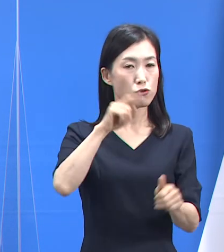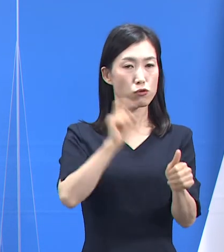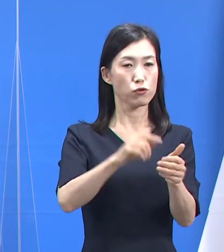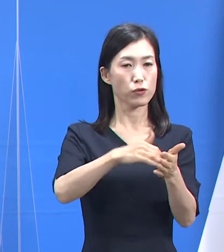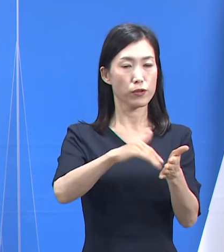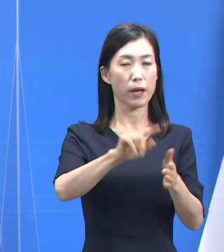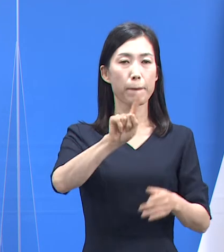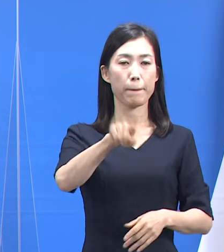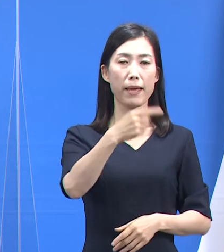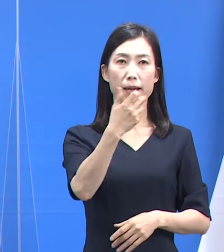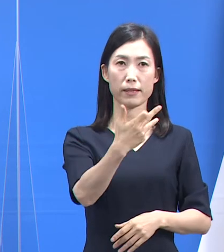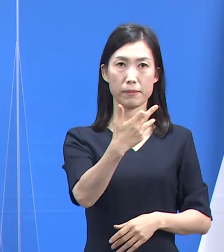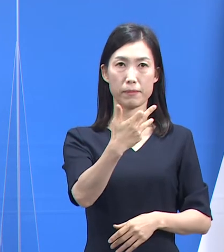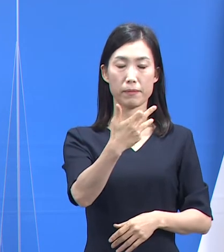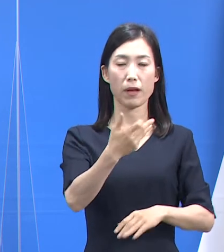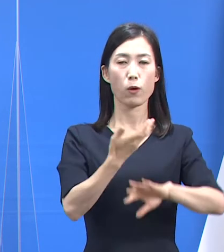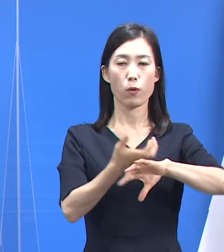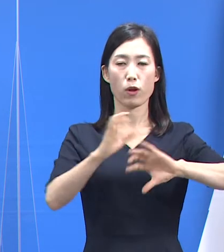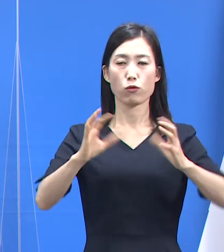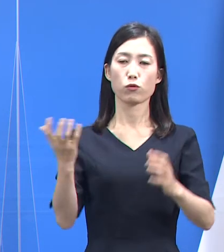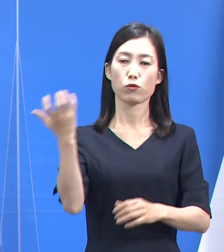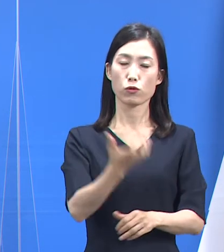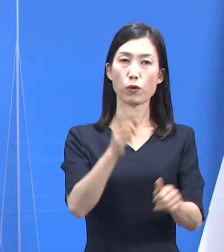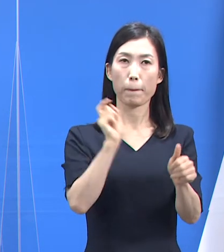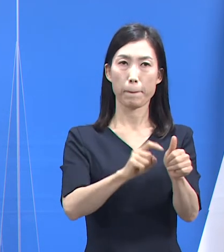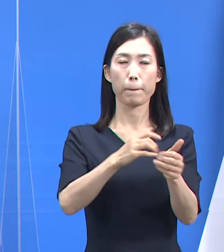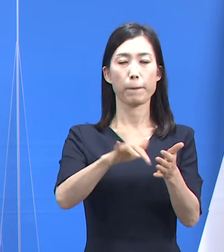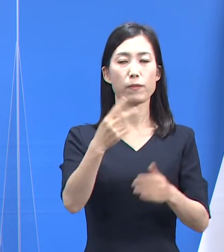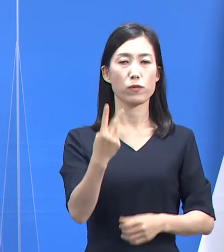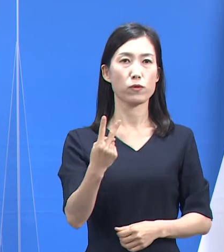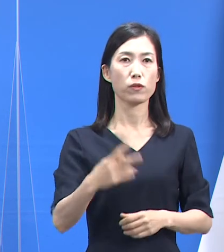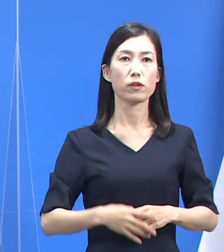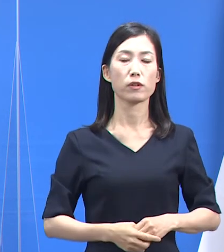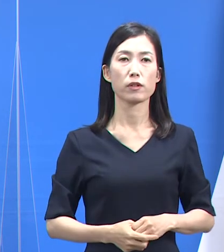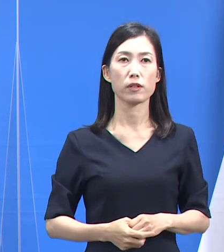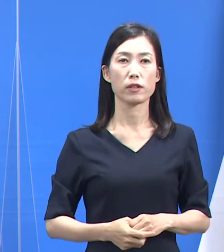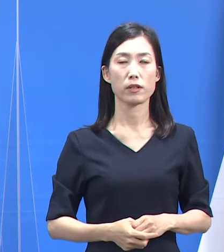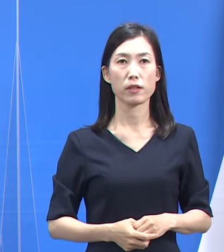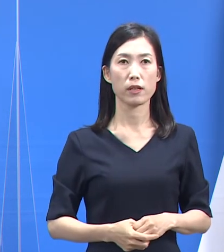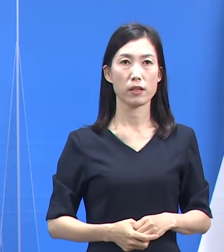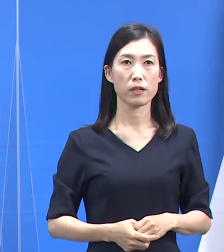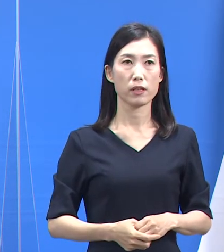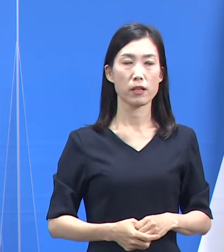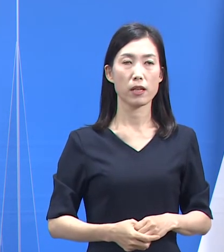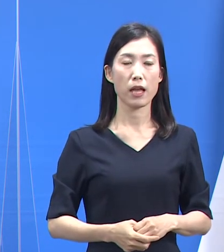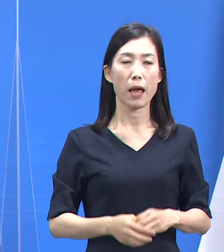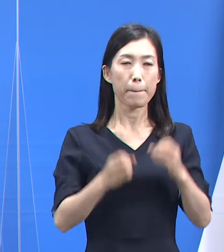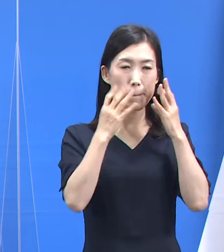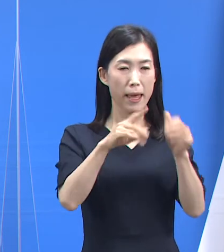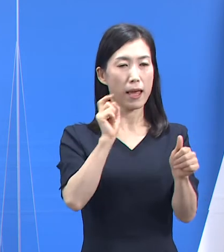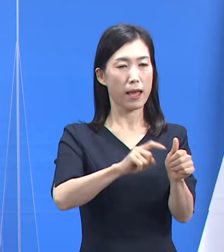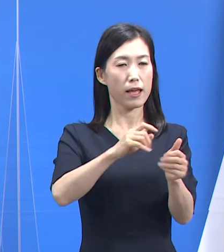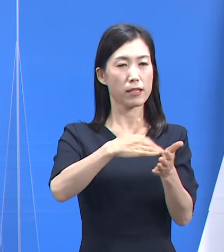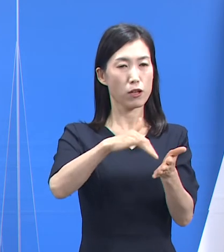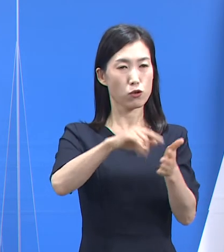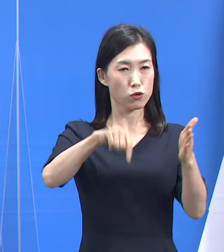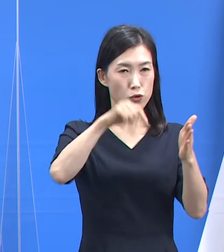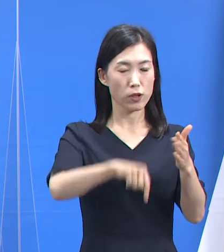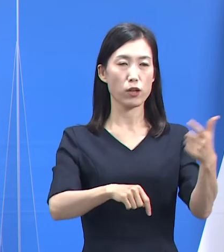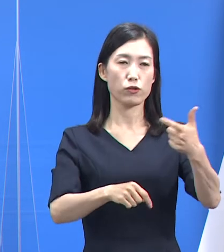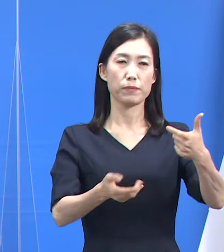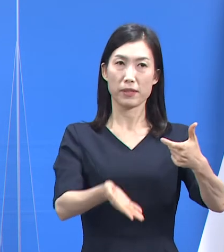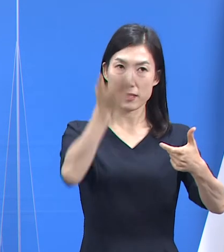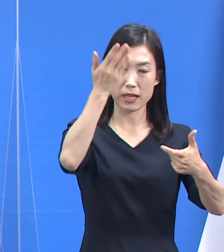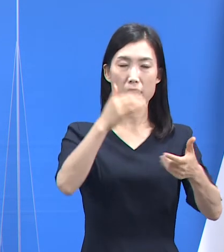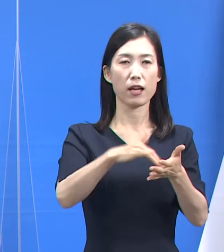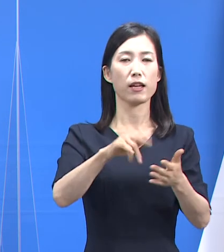118명이며 해외 유입 관련 사례는 2명입니다. 신규 확진자 중 60세 이상 고령자는